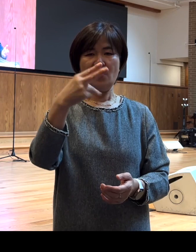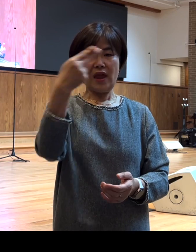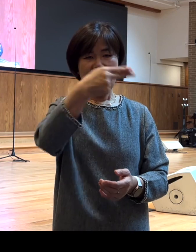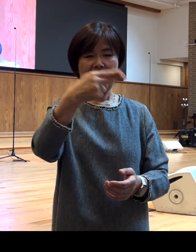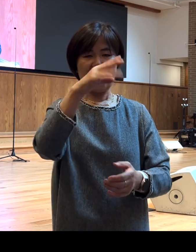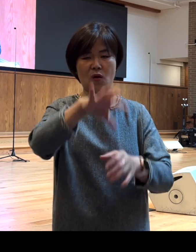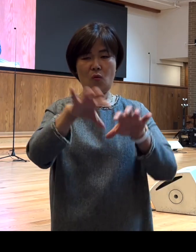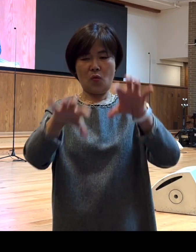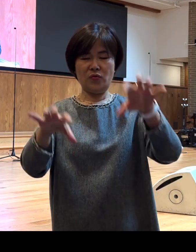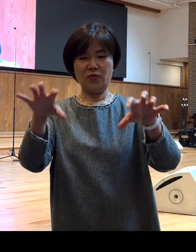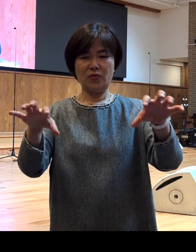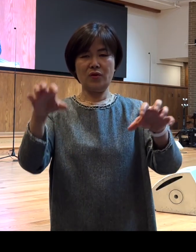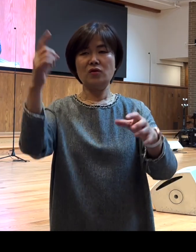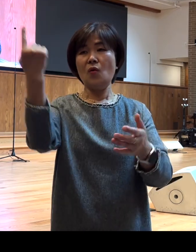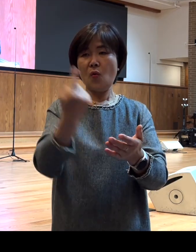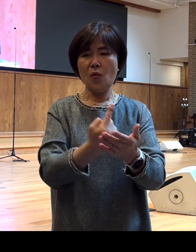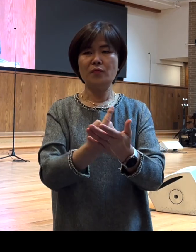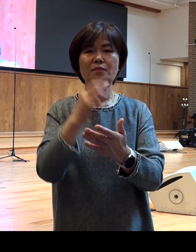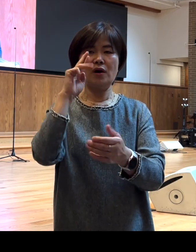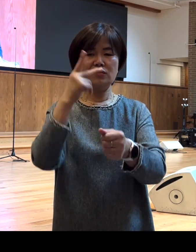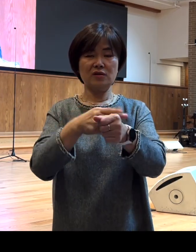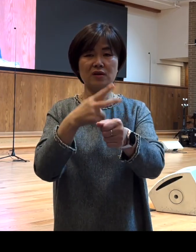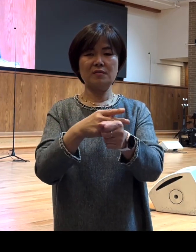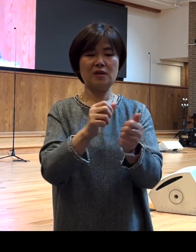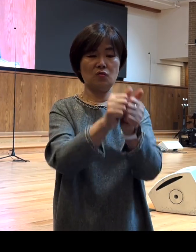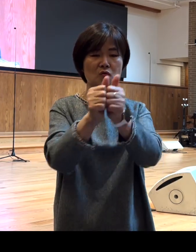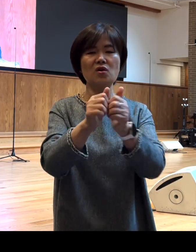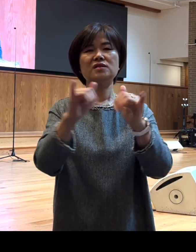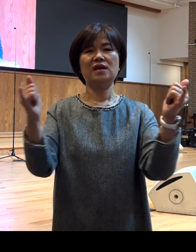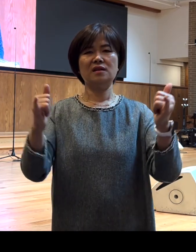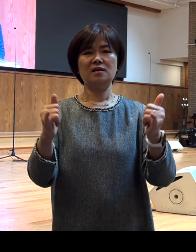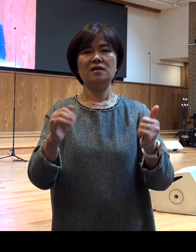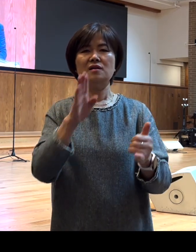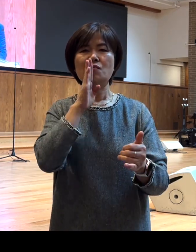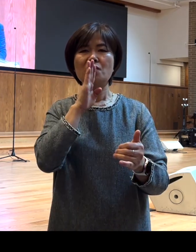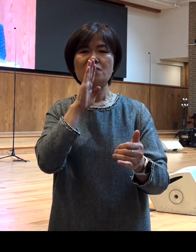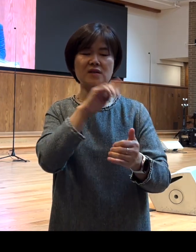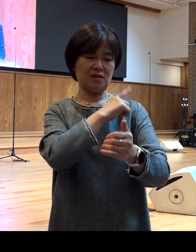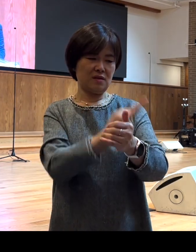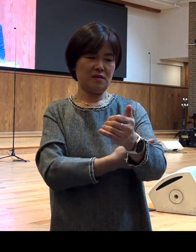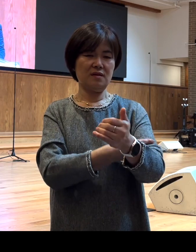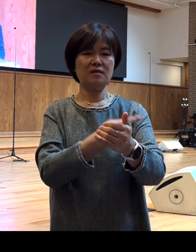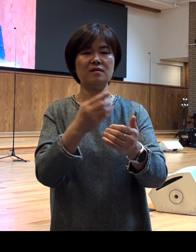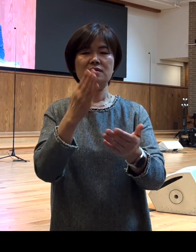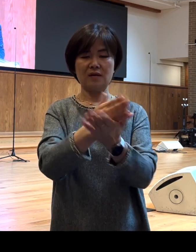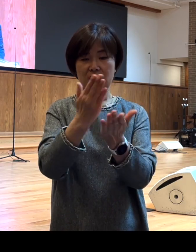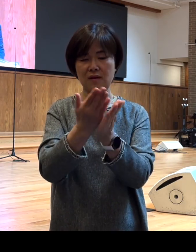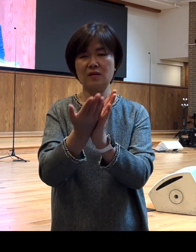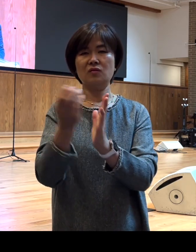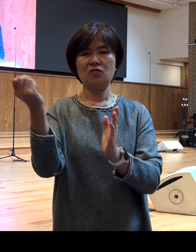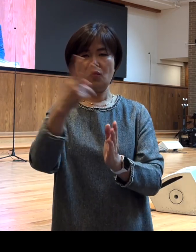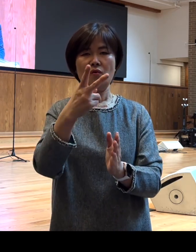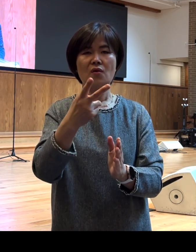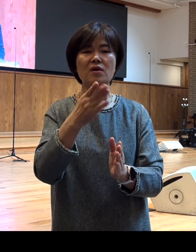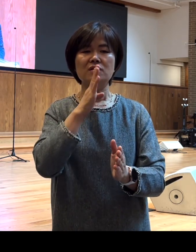출신의 이 바울의 동역자들 어떤 지리적인 다양성만 이야기한 것이 아니라 그럼 그들은